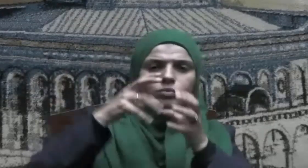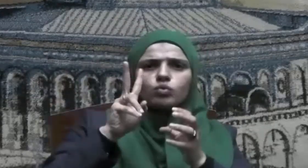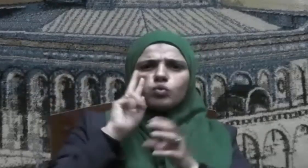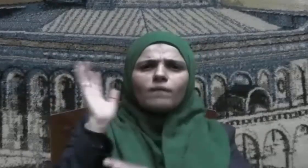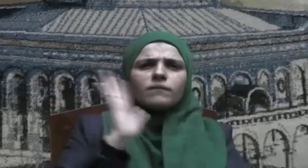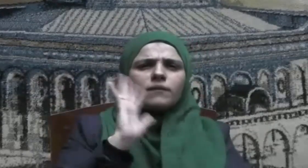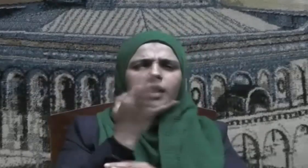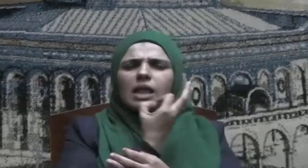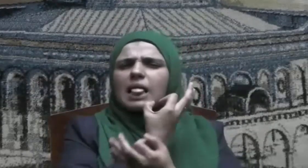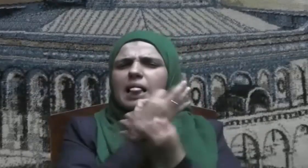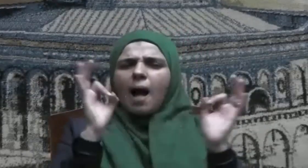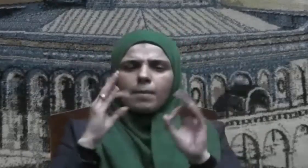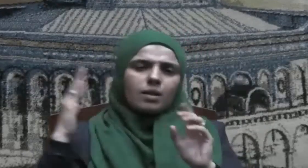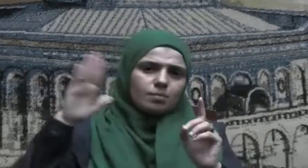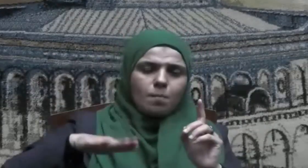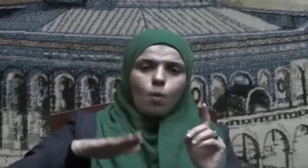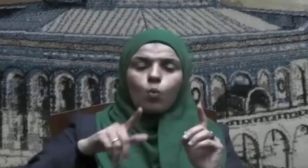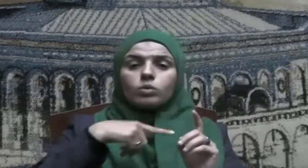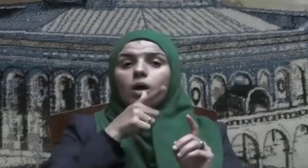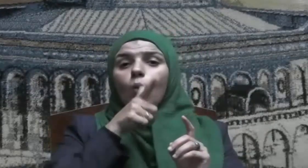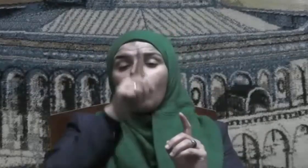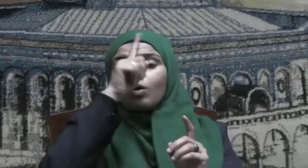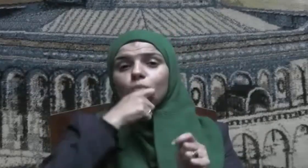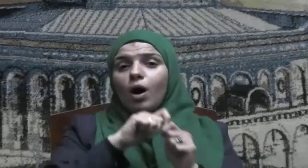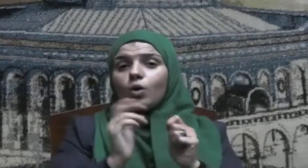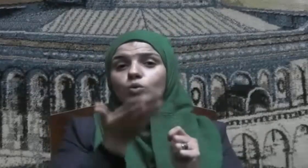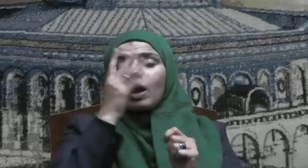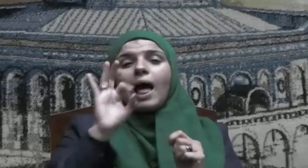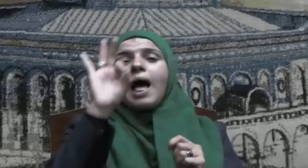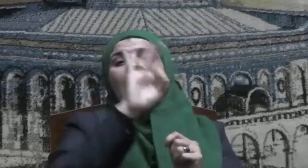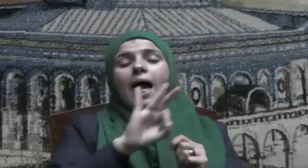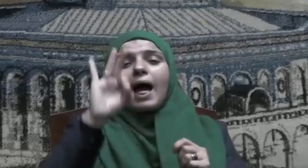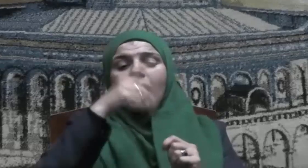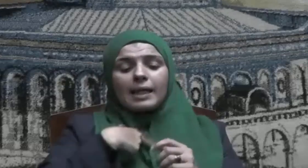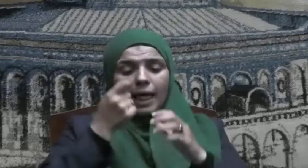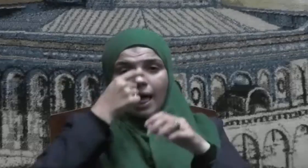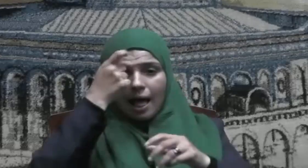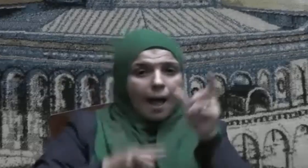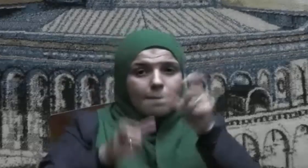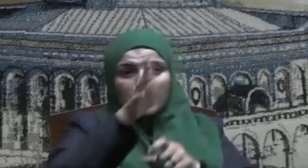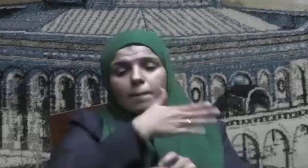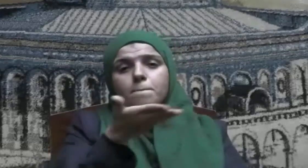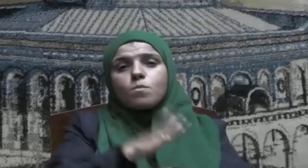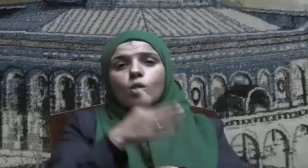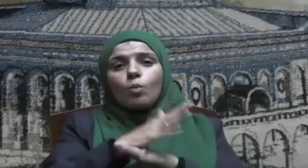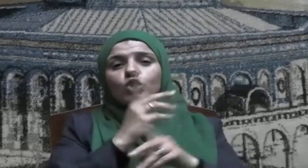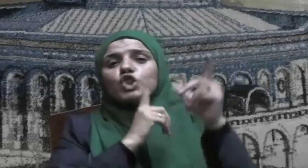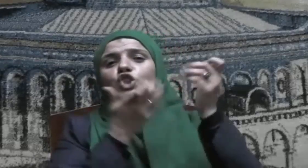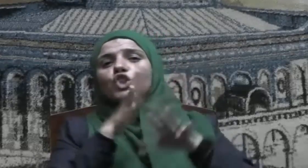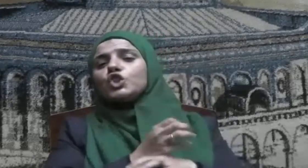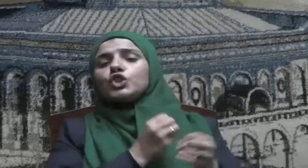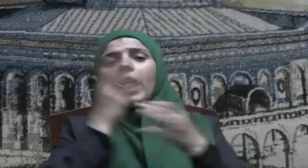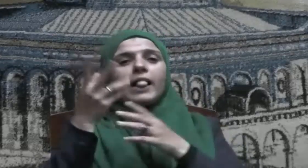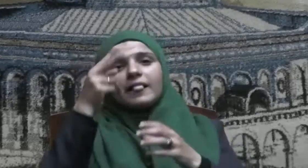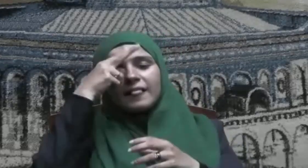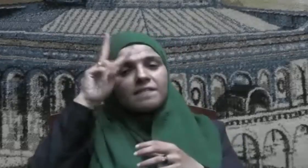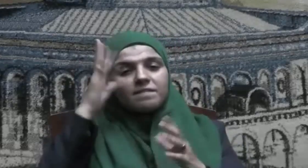وليها فيقول أين عبادي الذين قتلوا في سبيلي وعوضوا في سبيلي